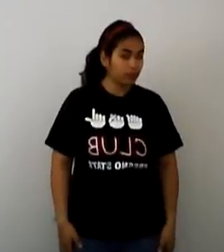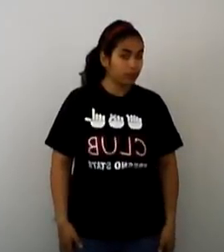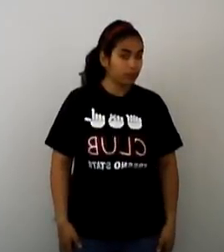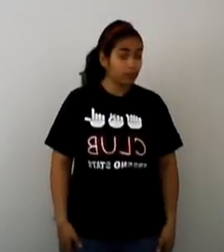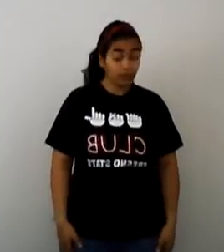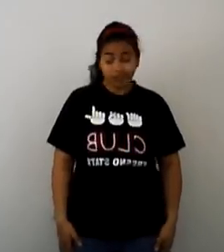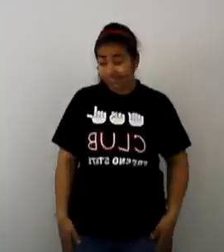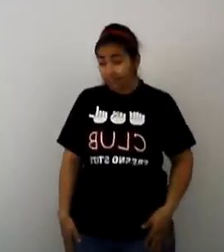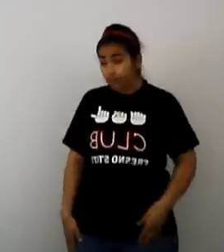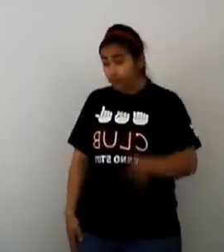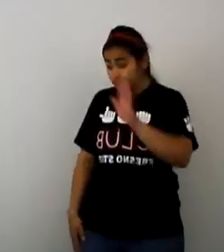Estoy aquí